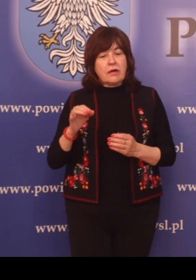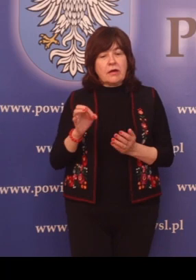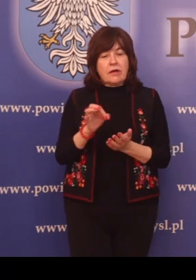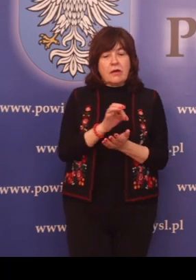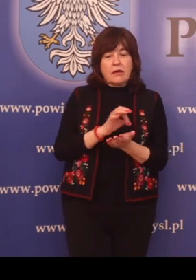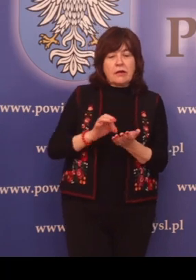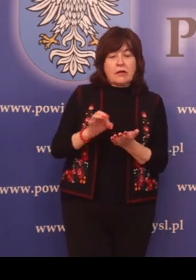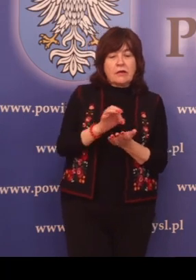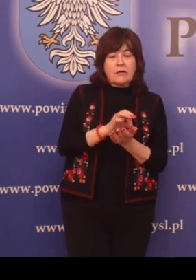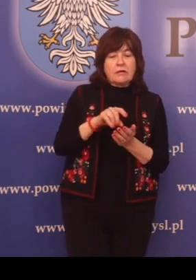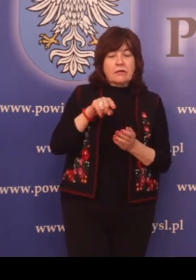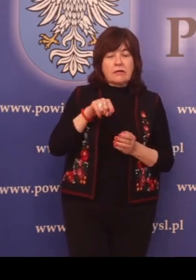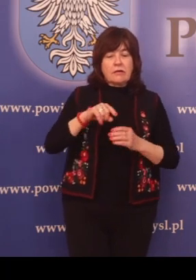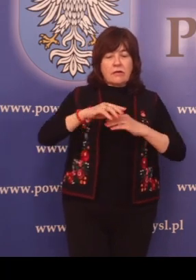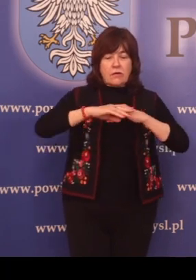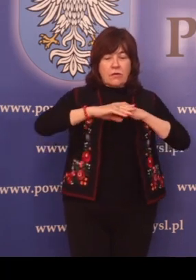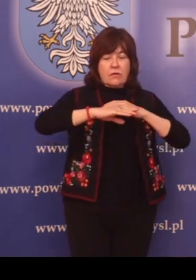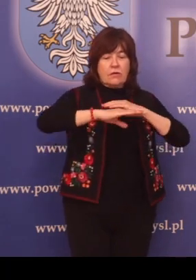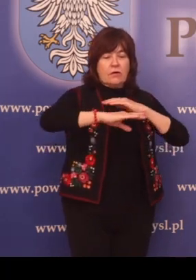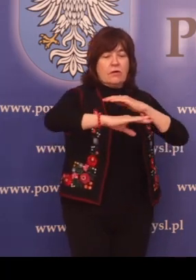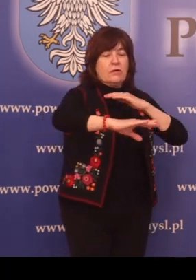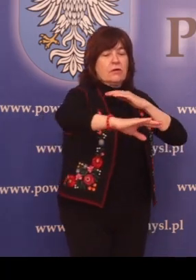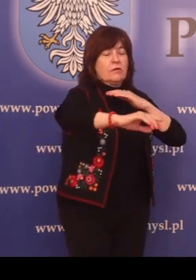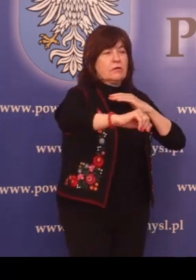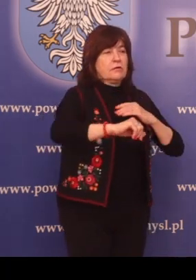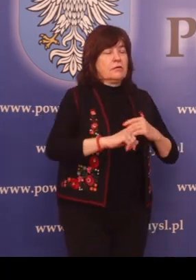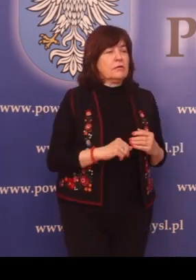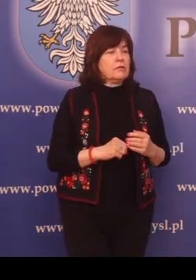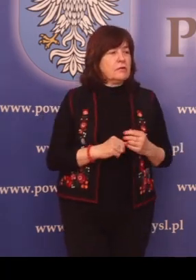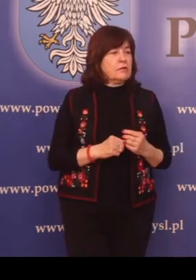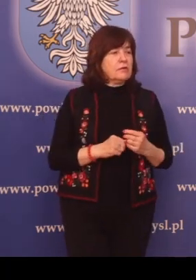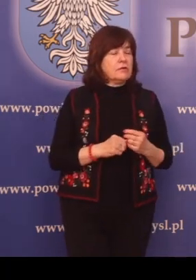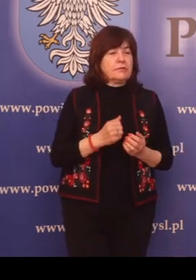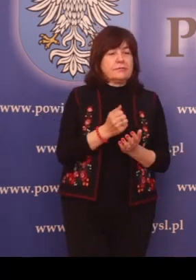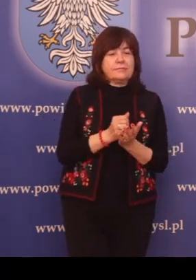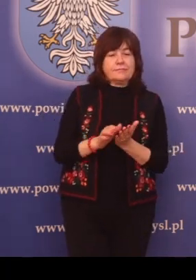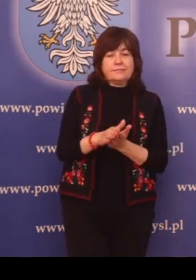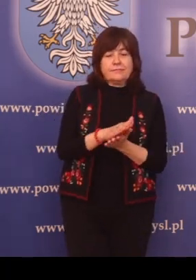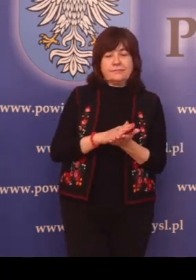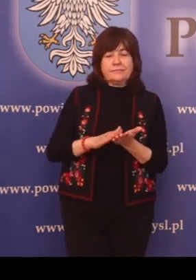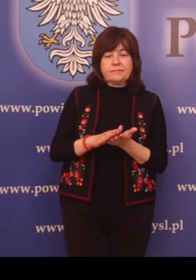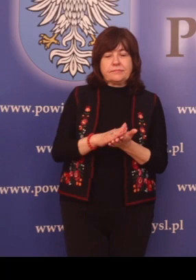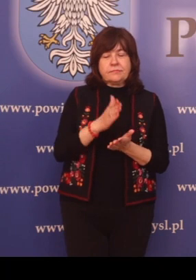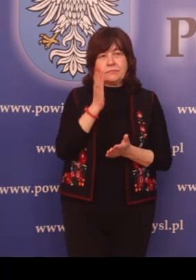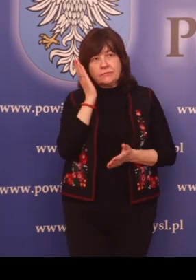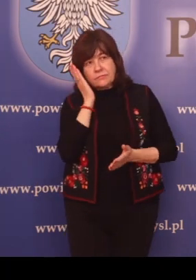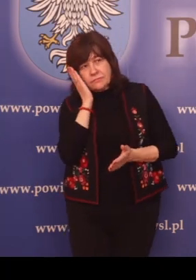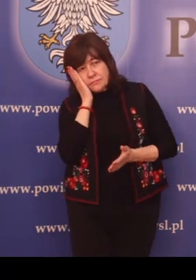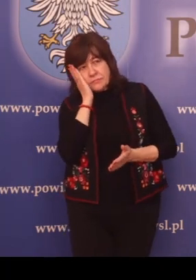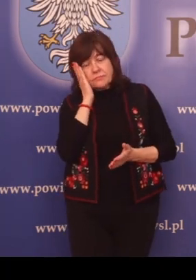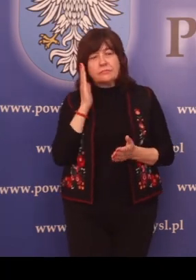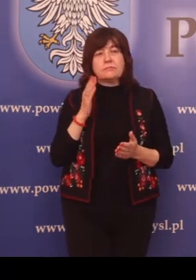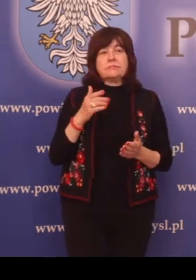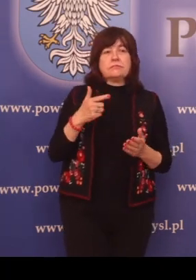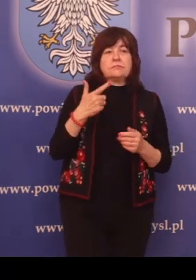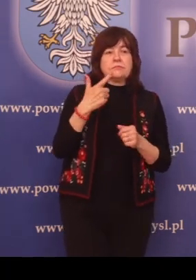charakteryzują się przeważnie równinami. Powiat przemyski zamieszkuje 73